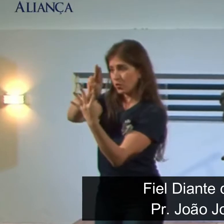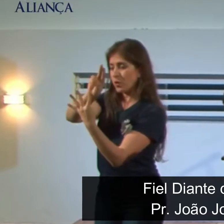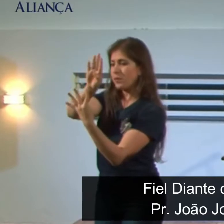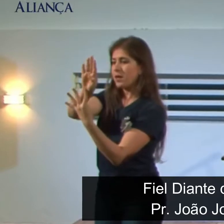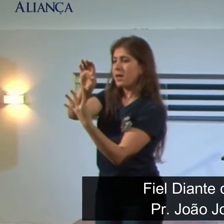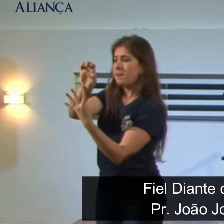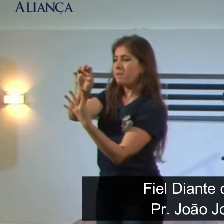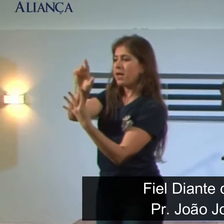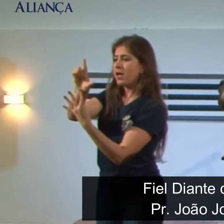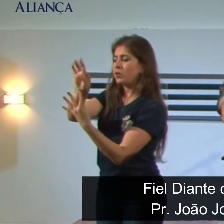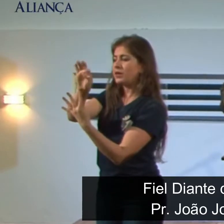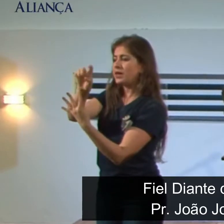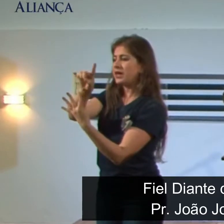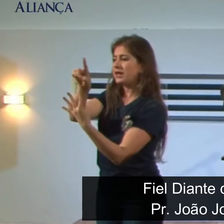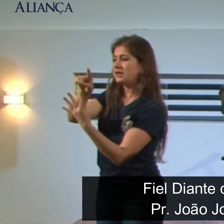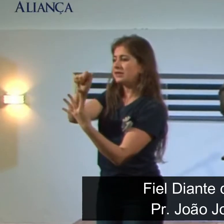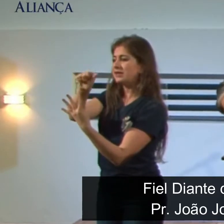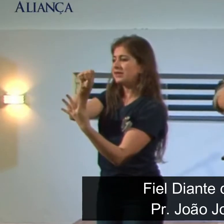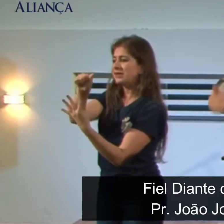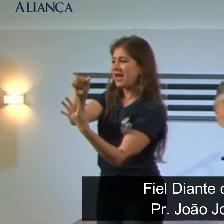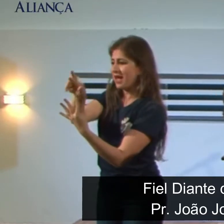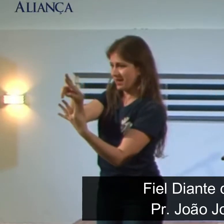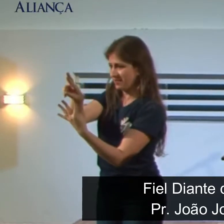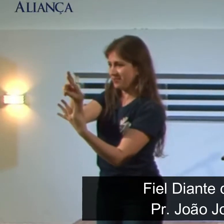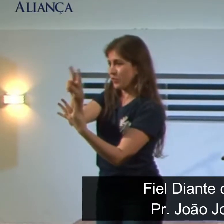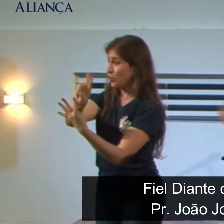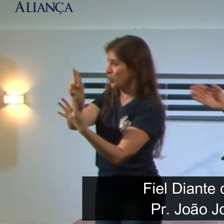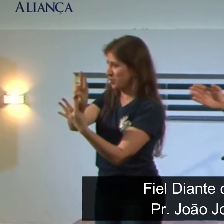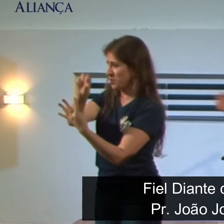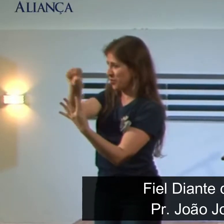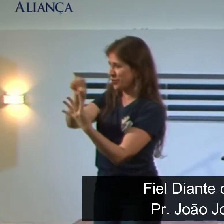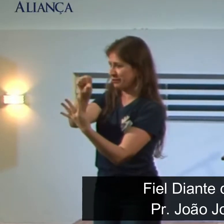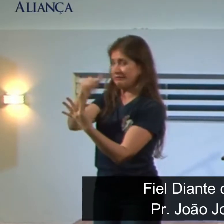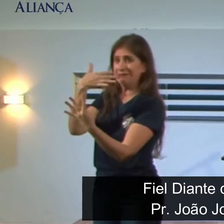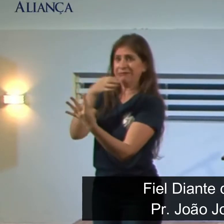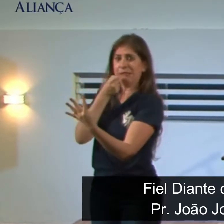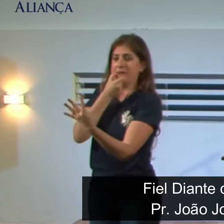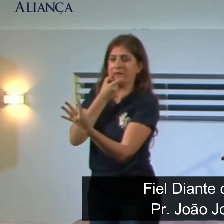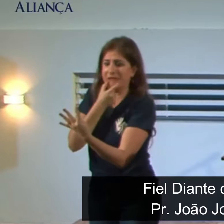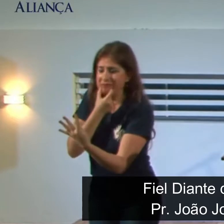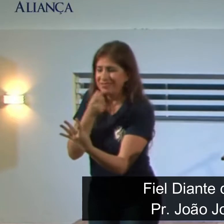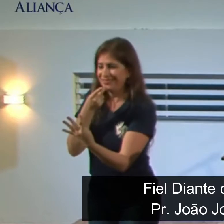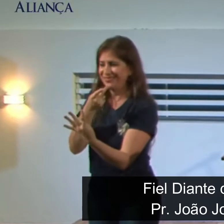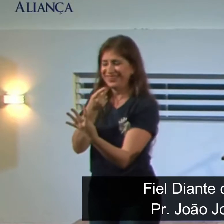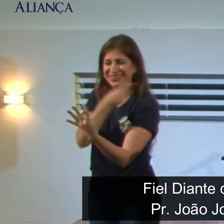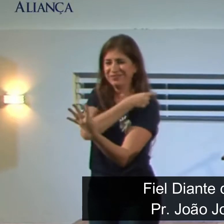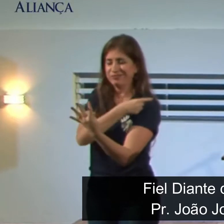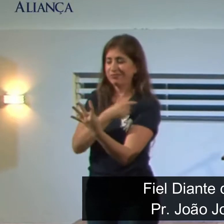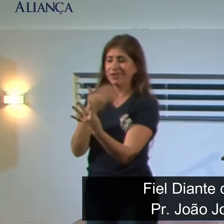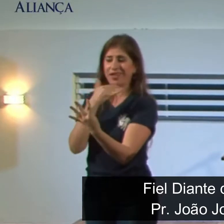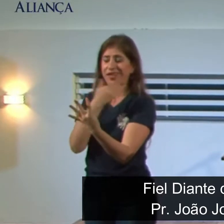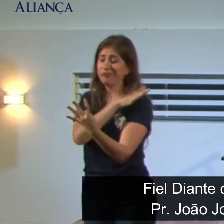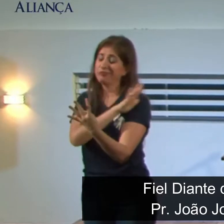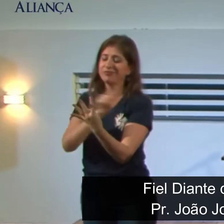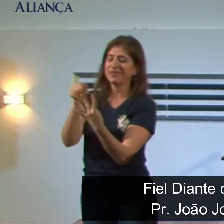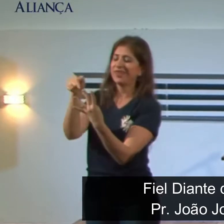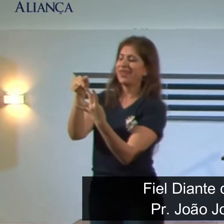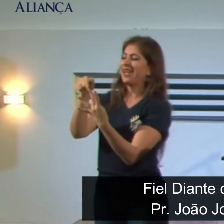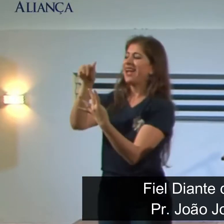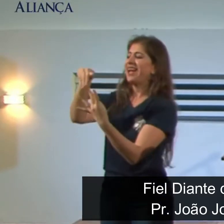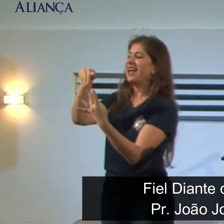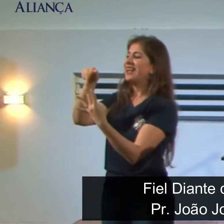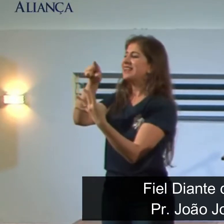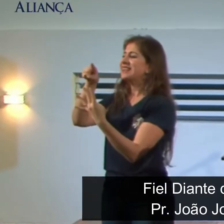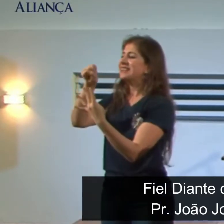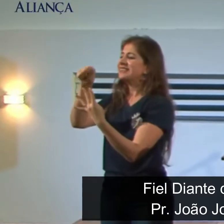Beltezazar, Sazar, Beltezazar. Olha a dificuldade para a Alânia. A Ananias, Sadraque,